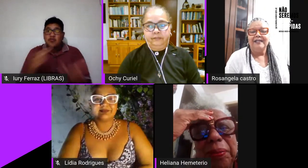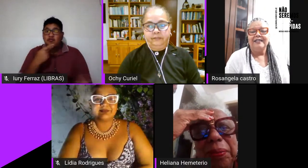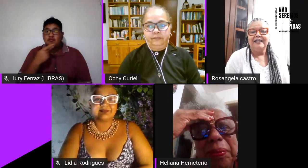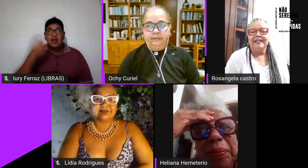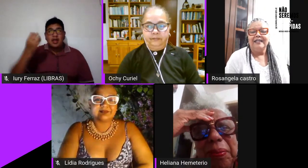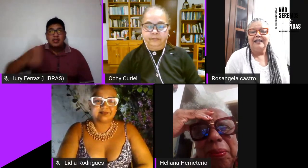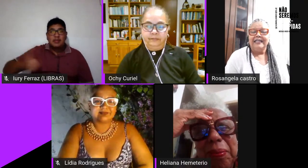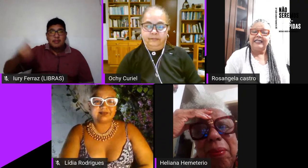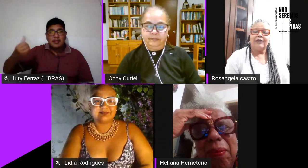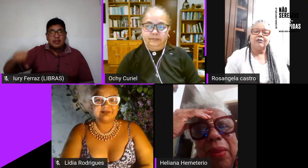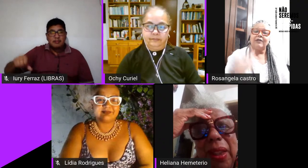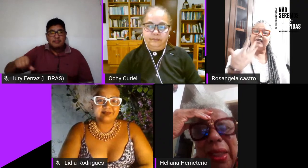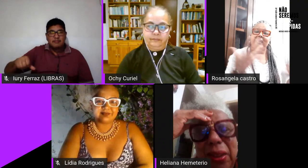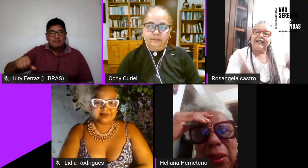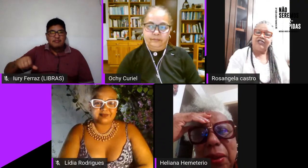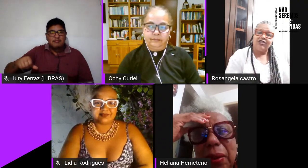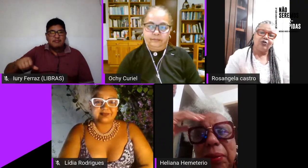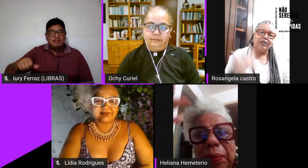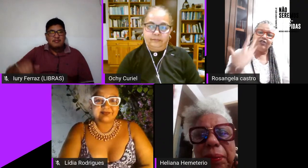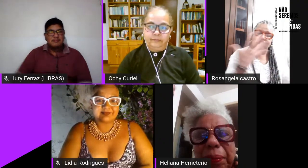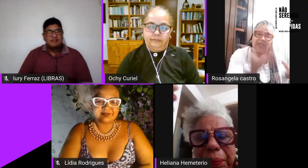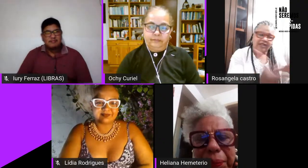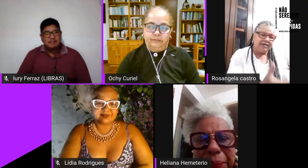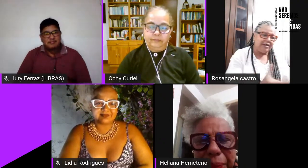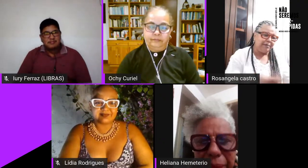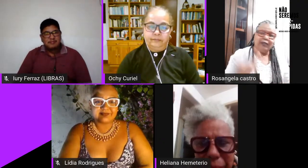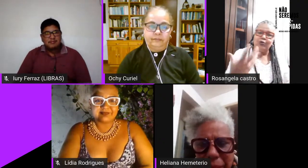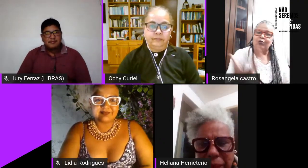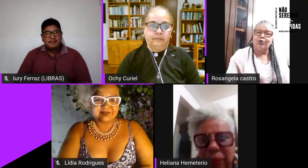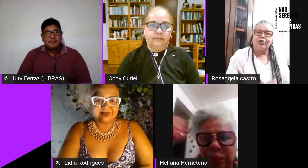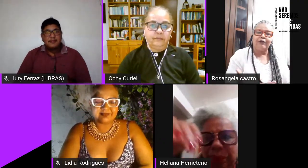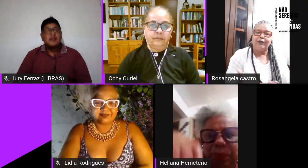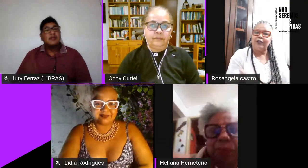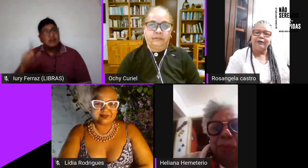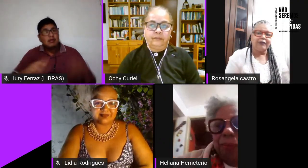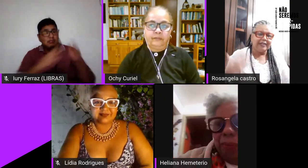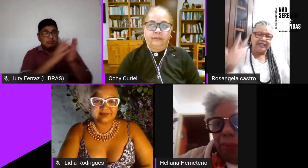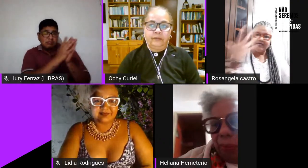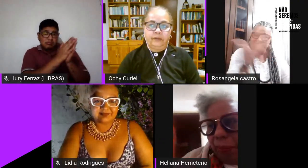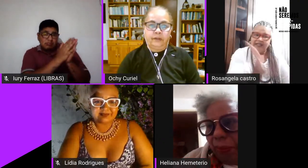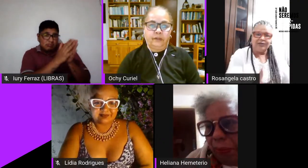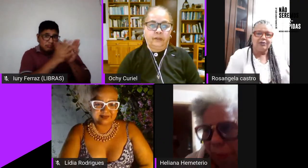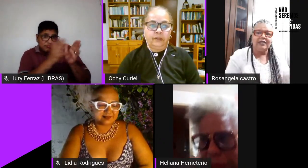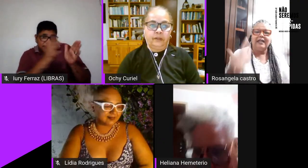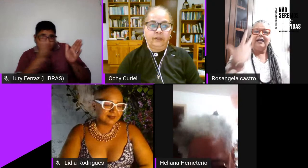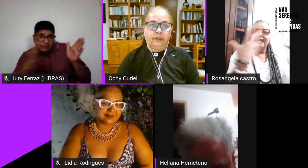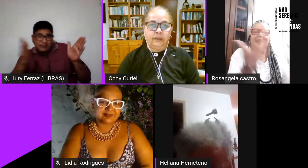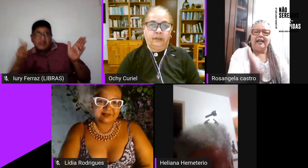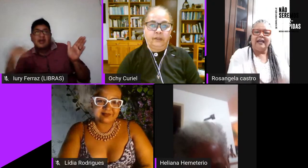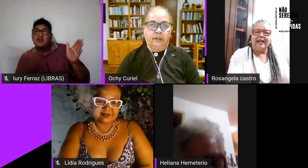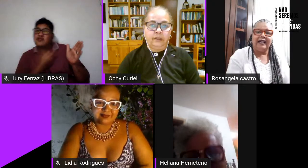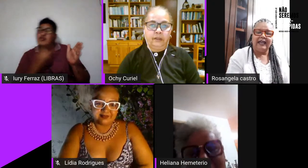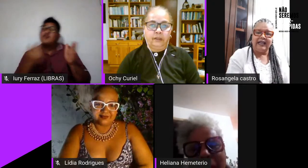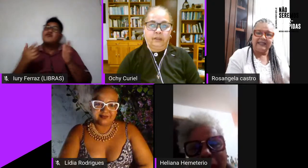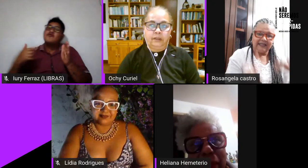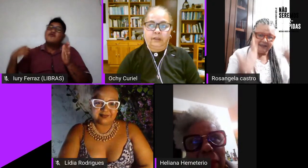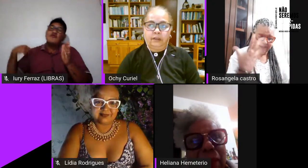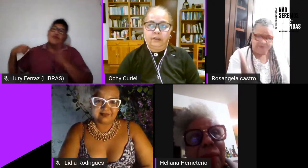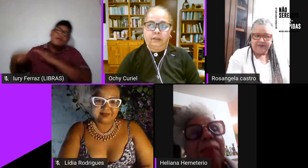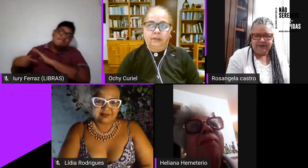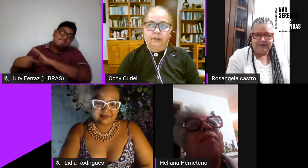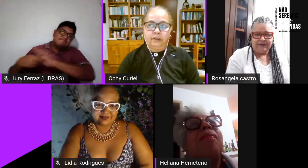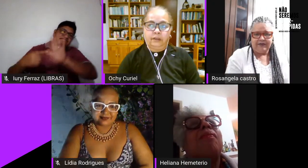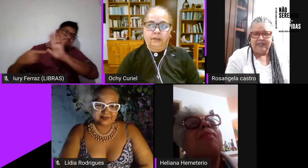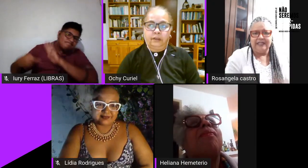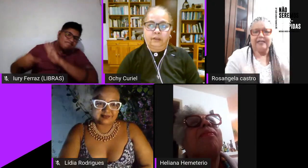então a gente durante esse período todo foi trazendo né essa